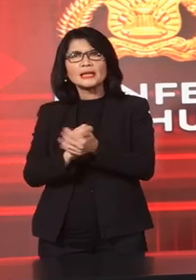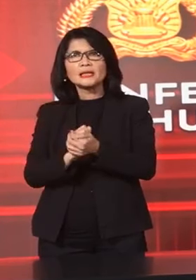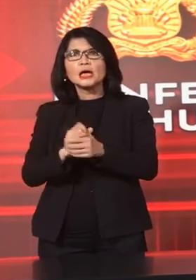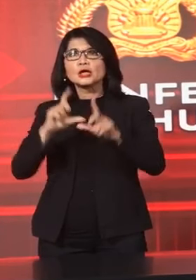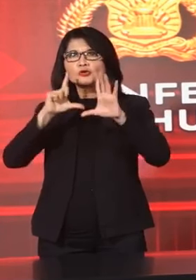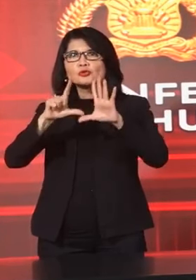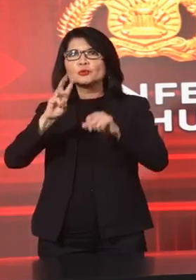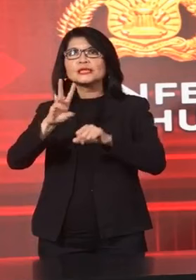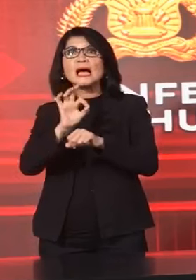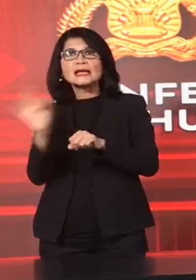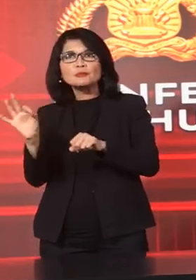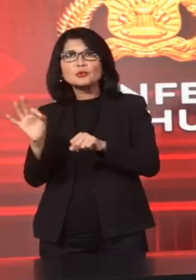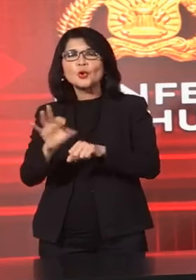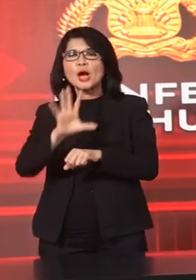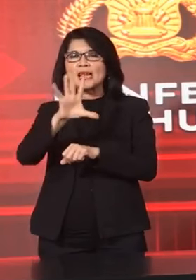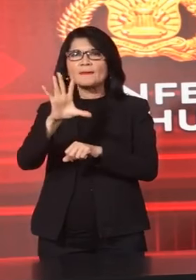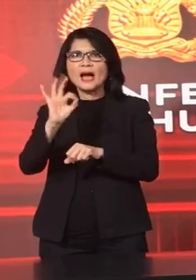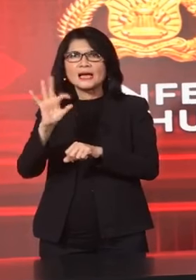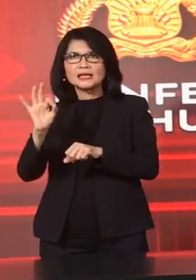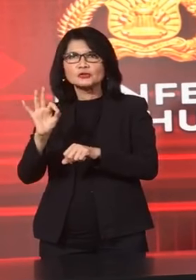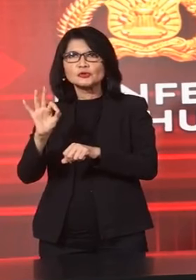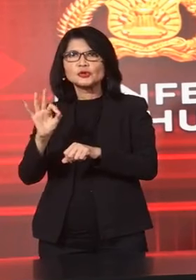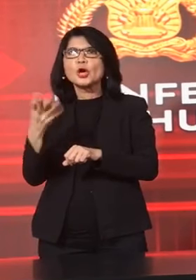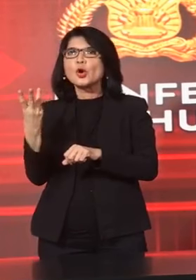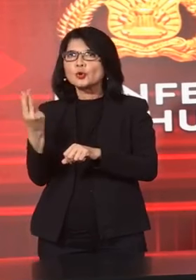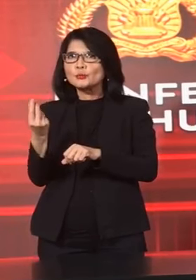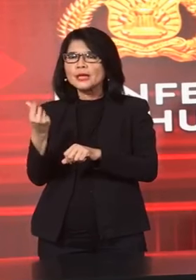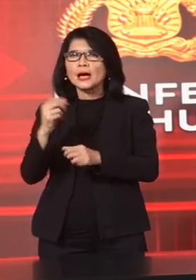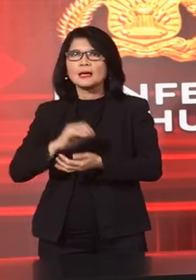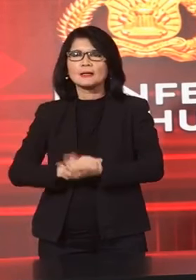500 Rupiah